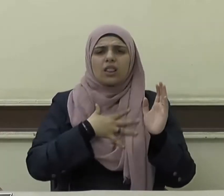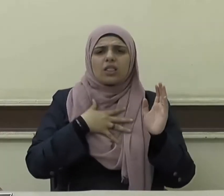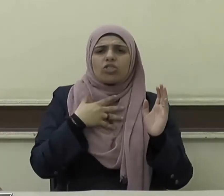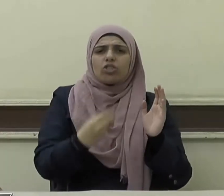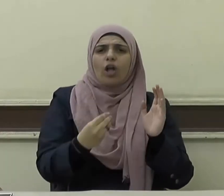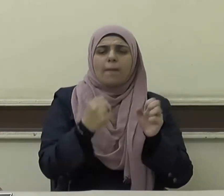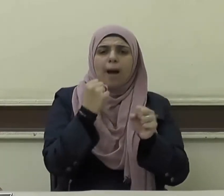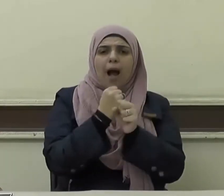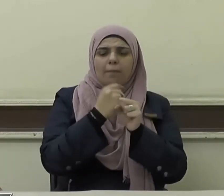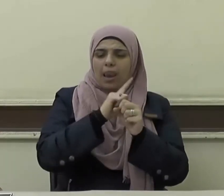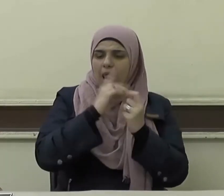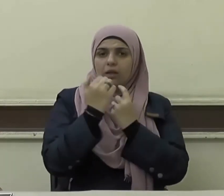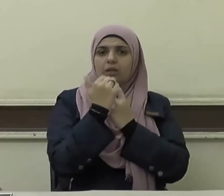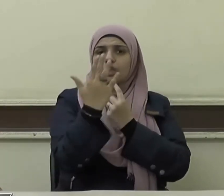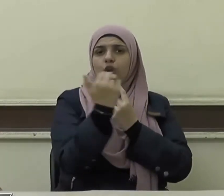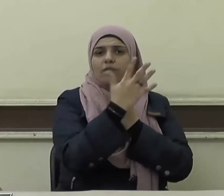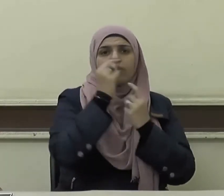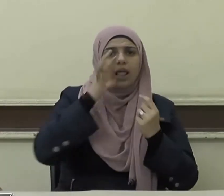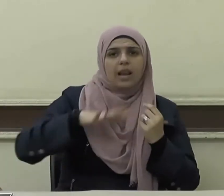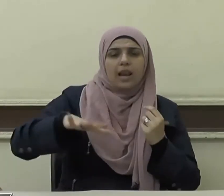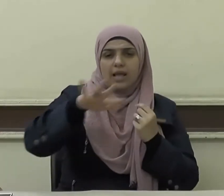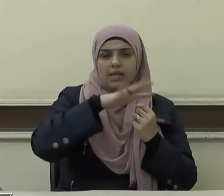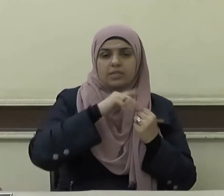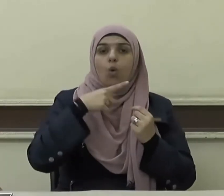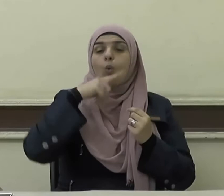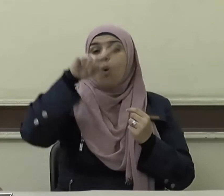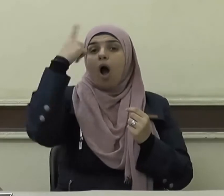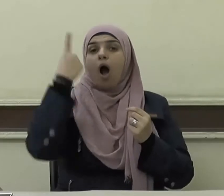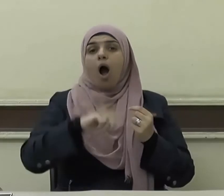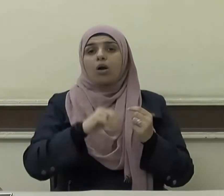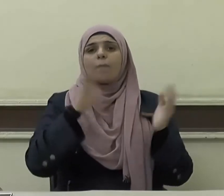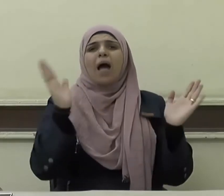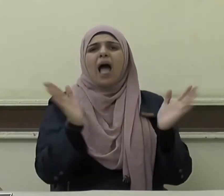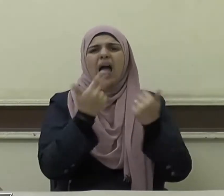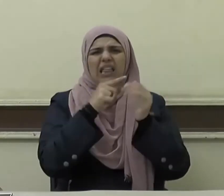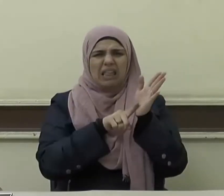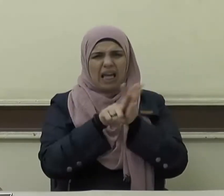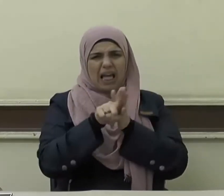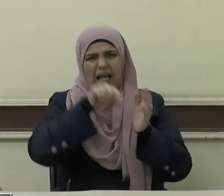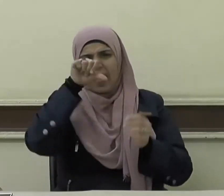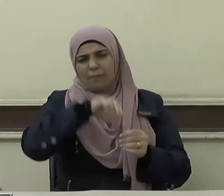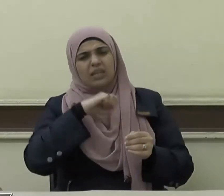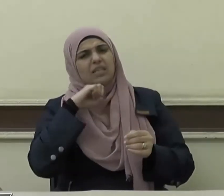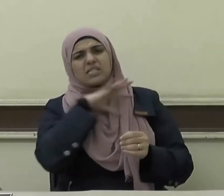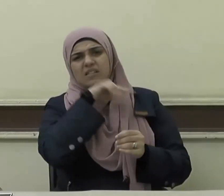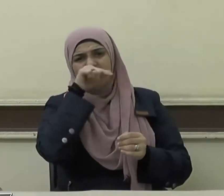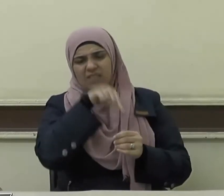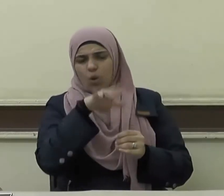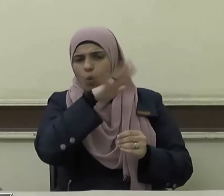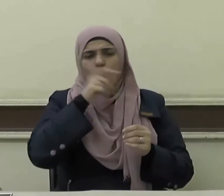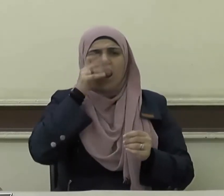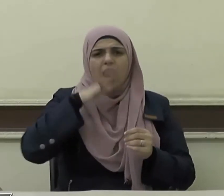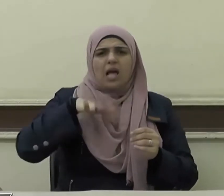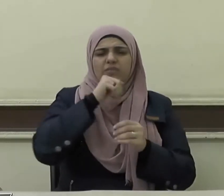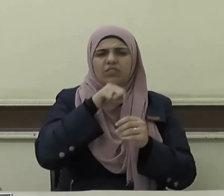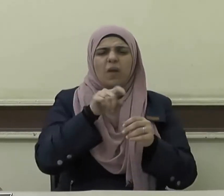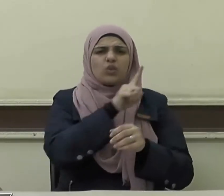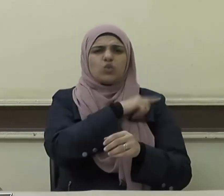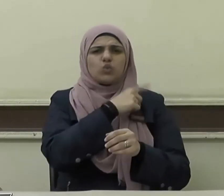لا ينثر الناس وحرم كل خبيف يوقع بهم